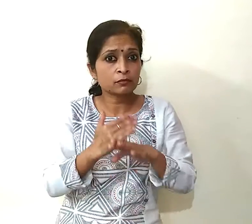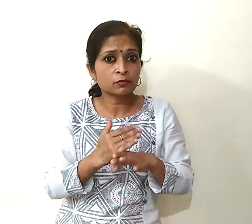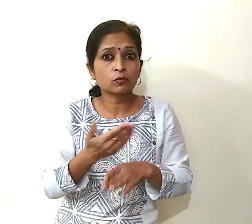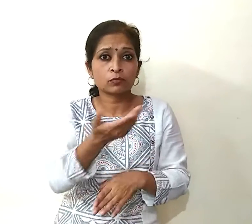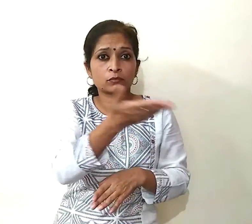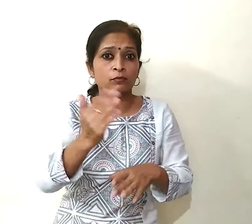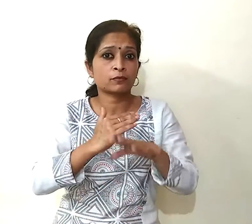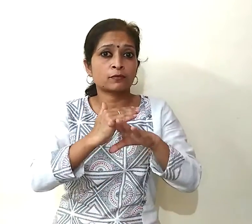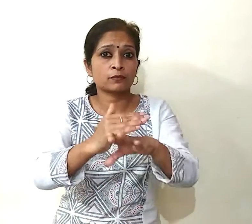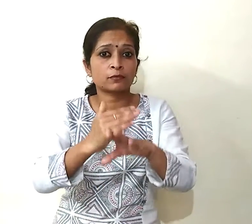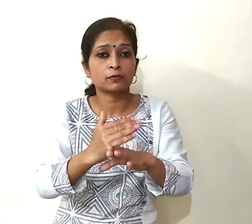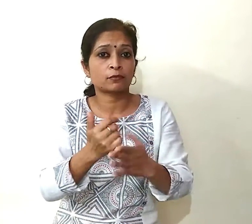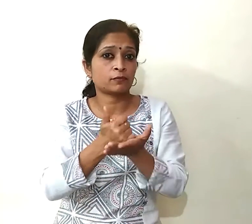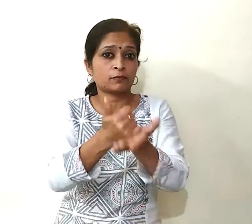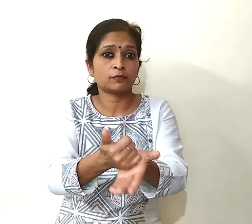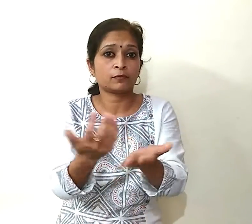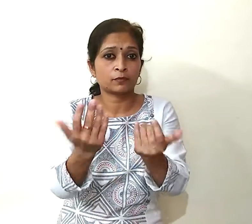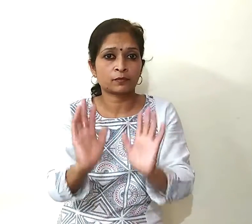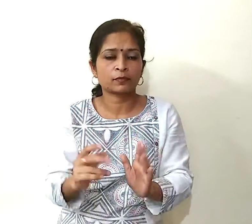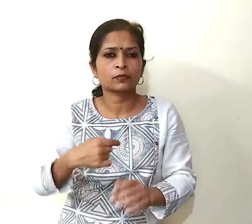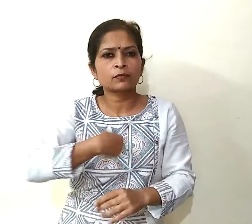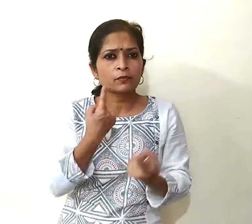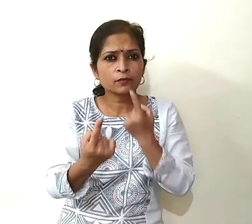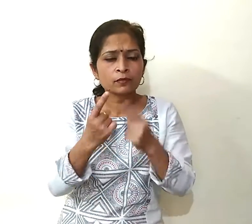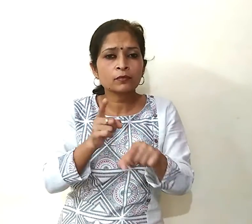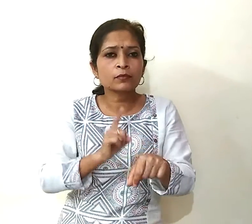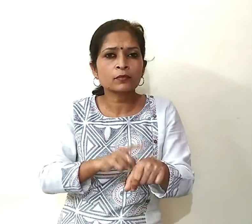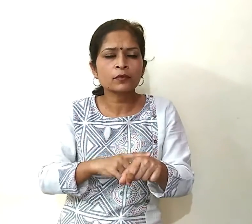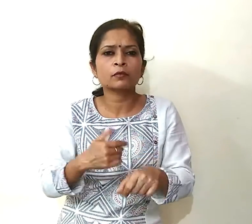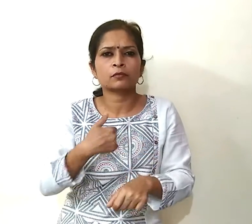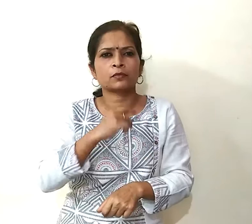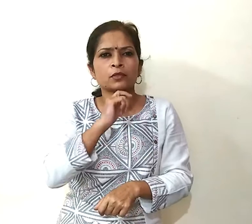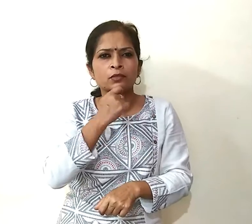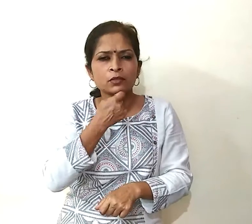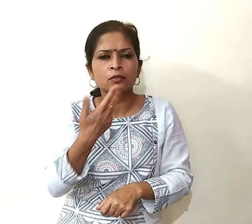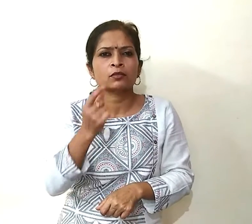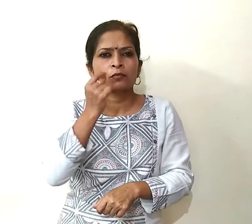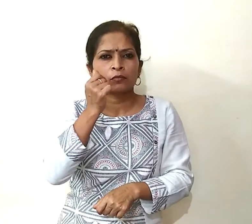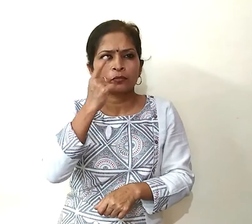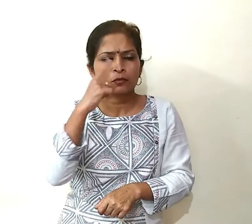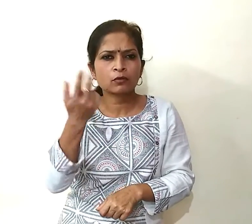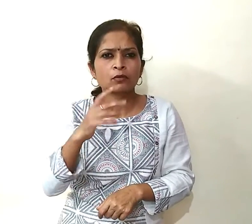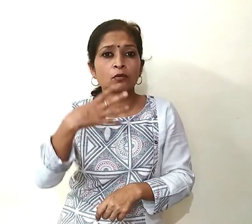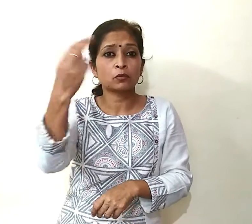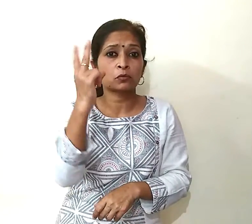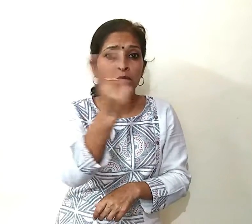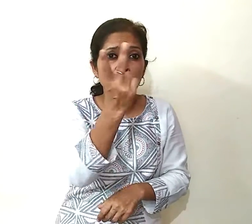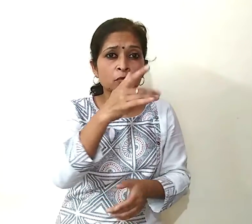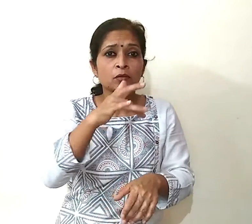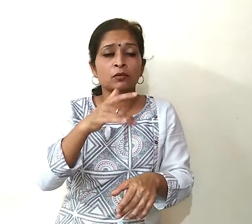हितकारी साबित होंगे सेल्फ असेस्मेंट करते वक्त आप से आपका लिंग, उम्र, विदेश यात्रा का इतिहास और सरदी